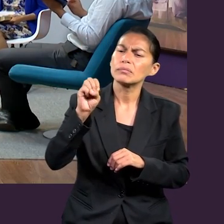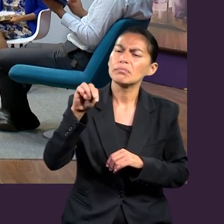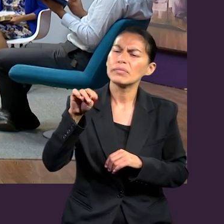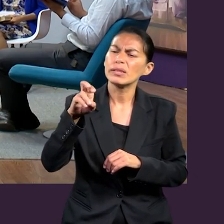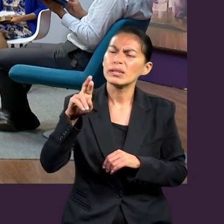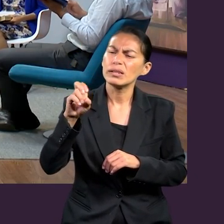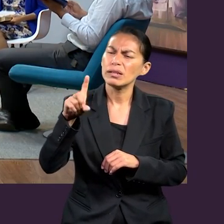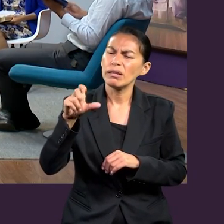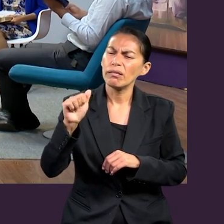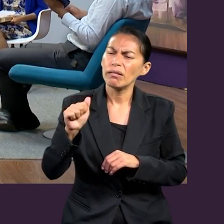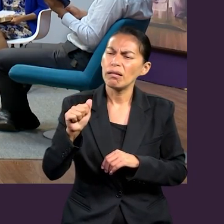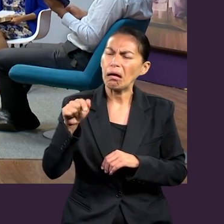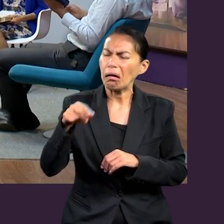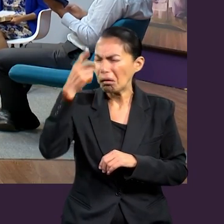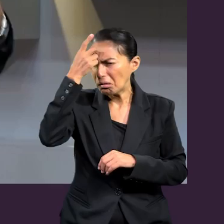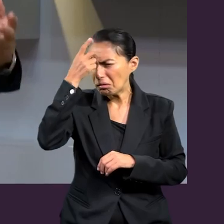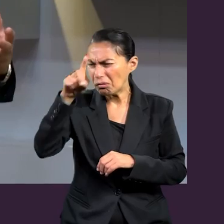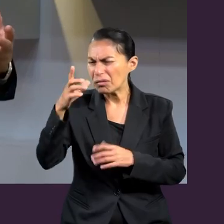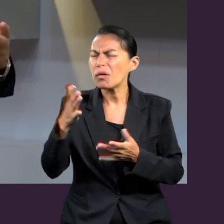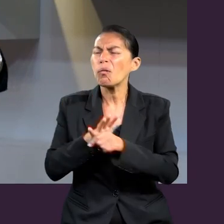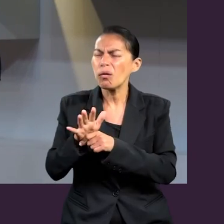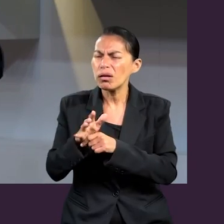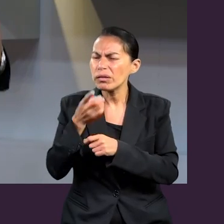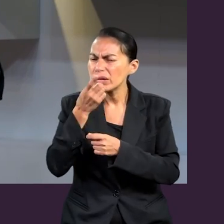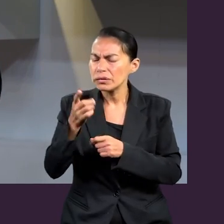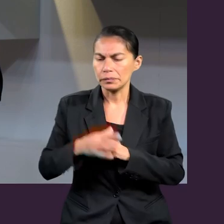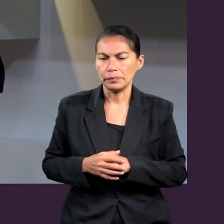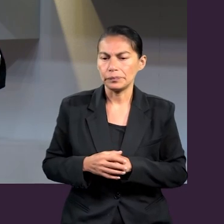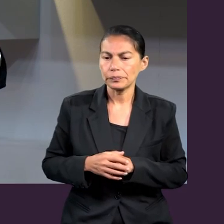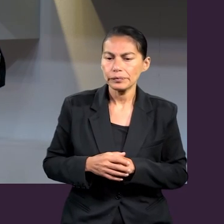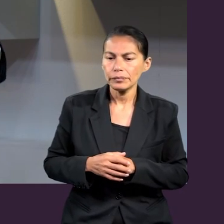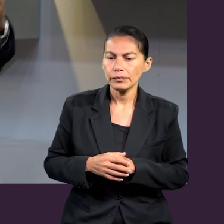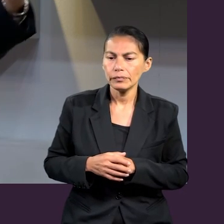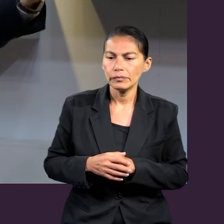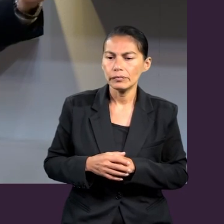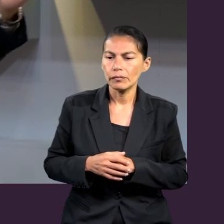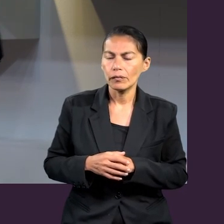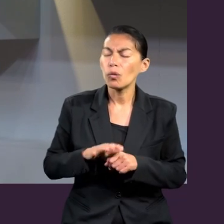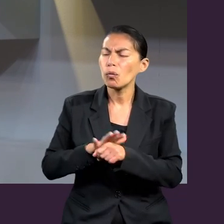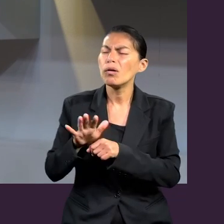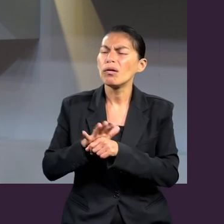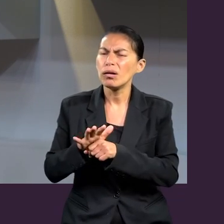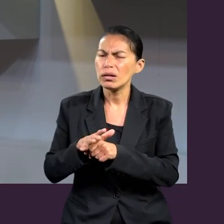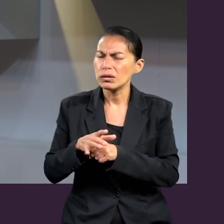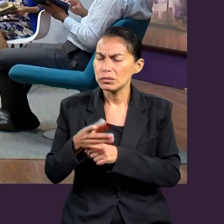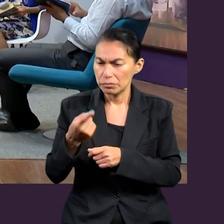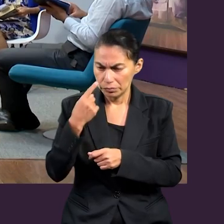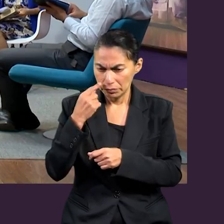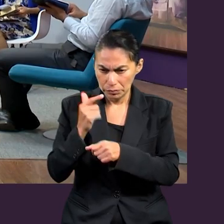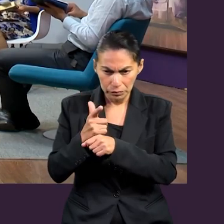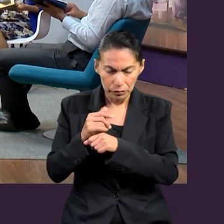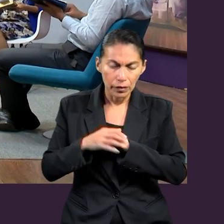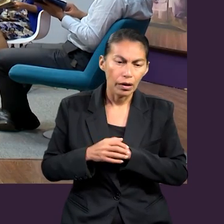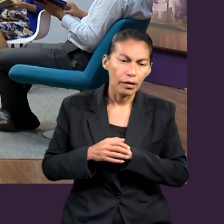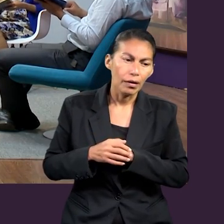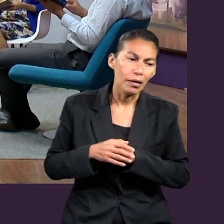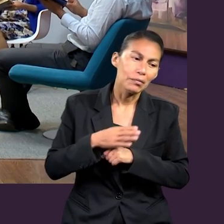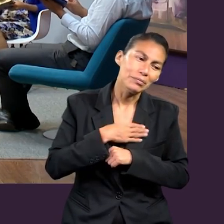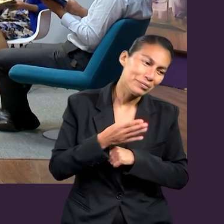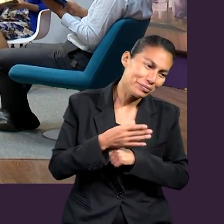mencionan aquí o qué personas reciben dones para el servicio? ¿Cuáles pudiste identificar? Bueno, me gustaría que fuéramos